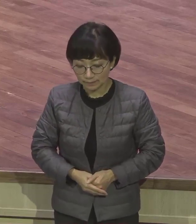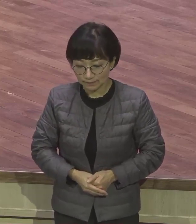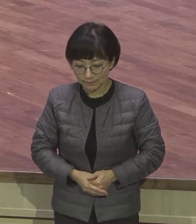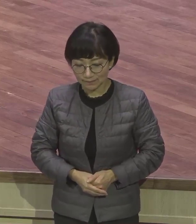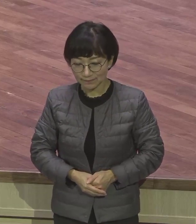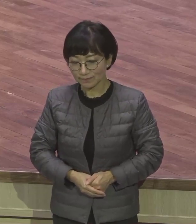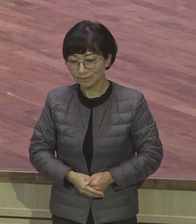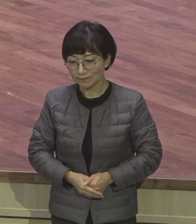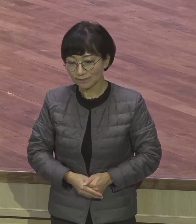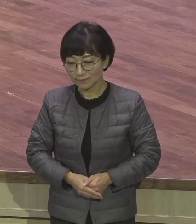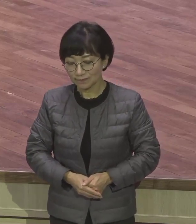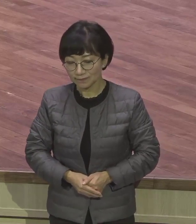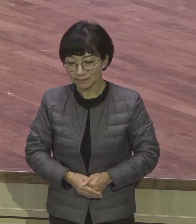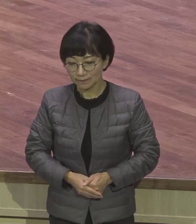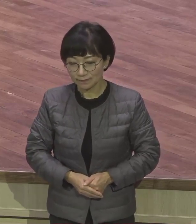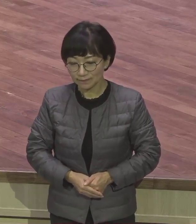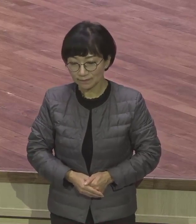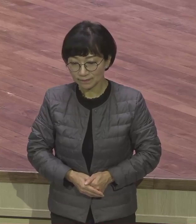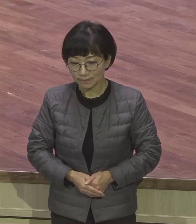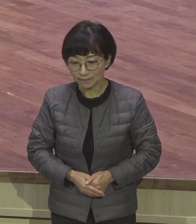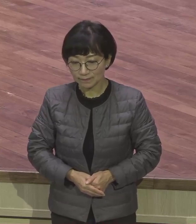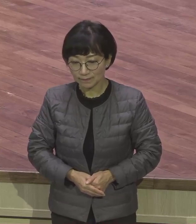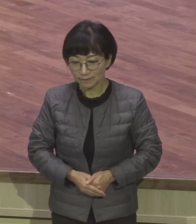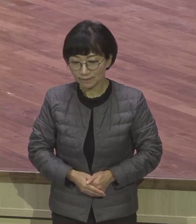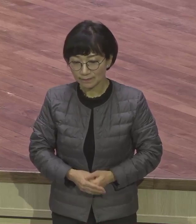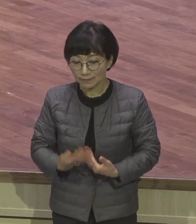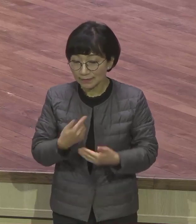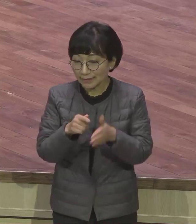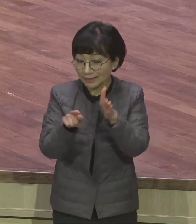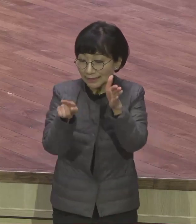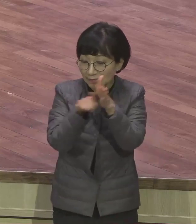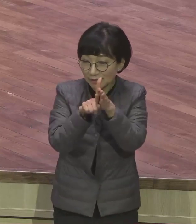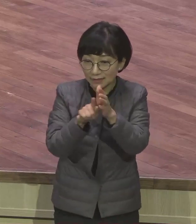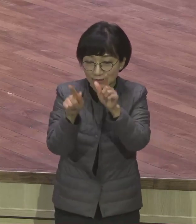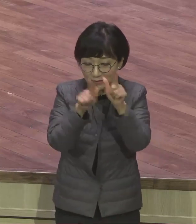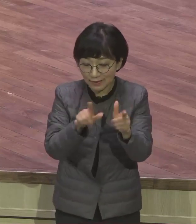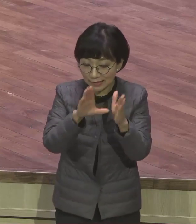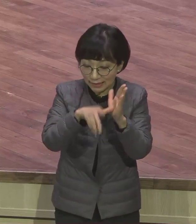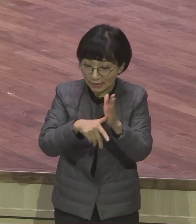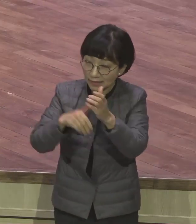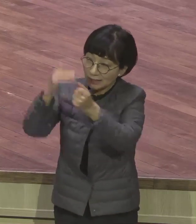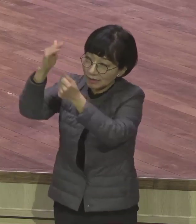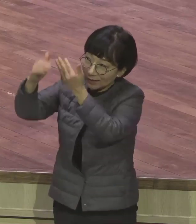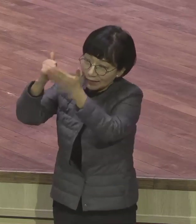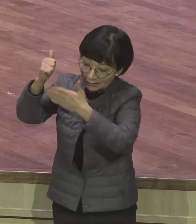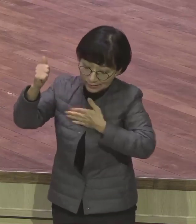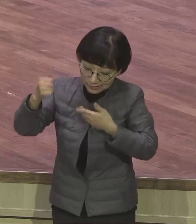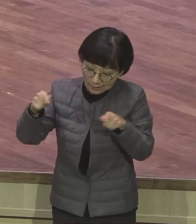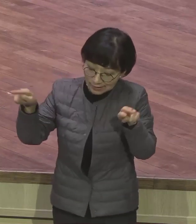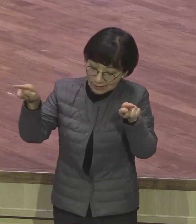하면서 이 하나님이 함께 하시는 이 비밀 이 체험